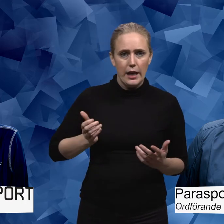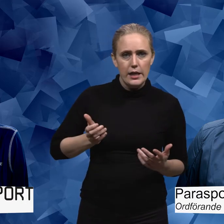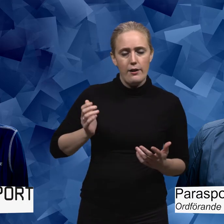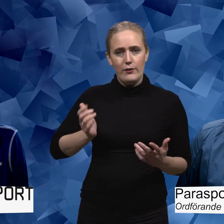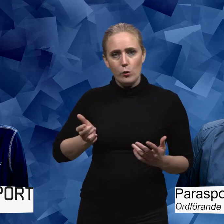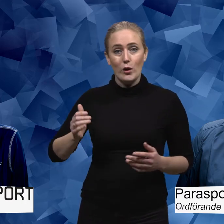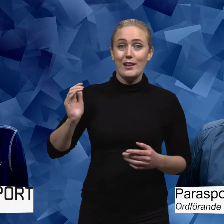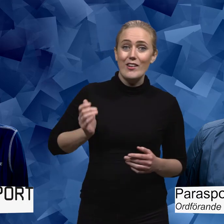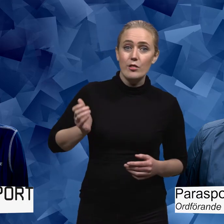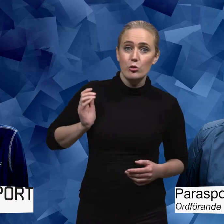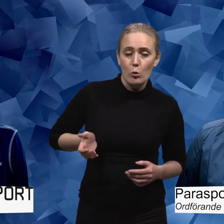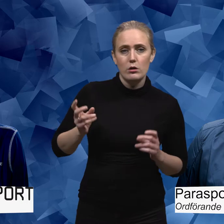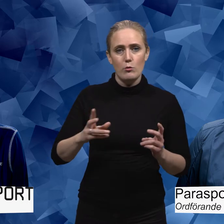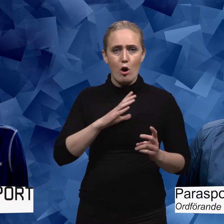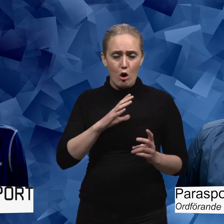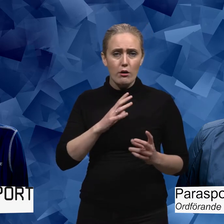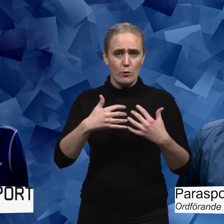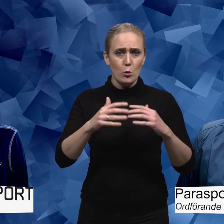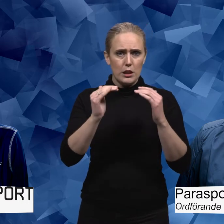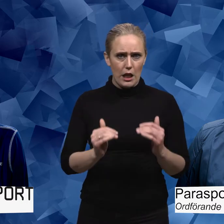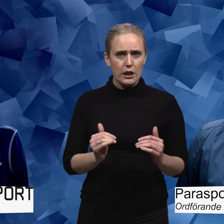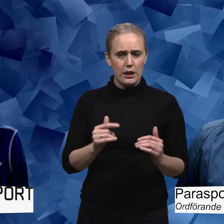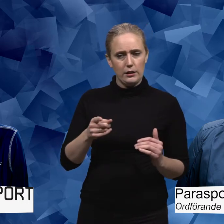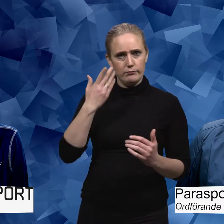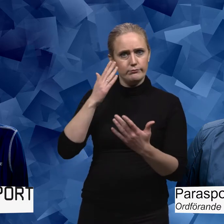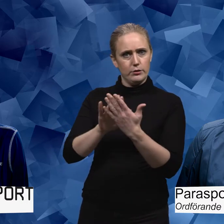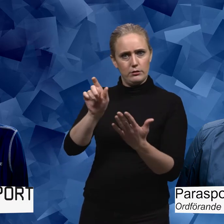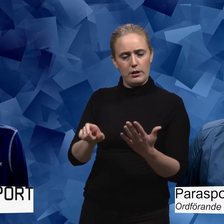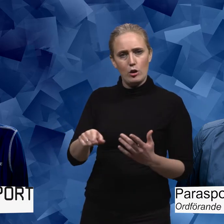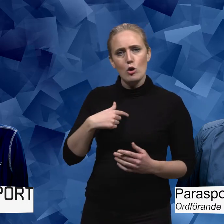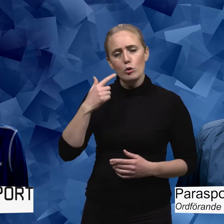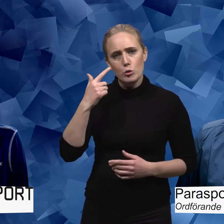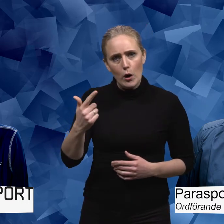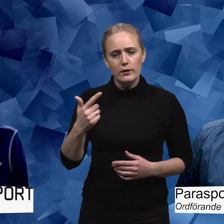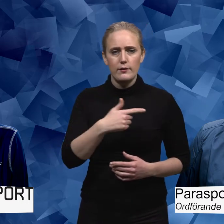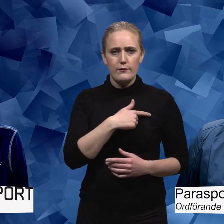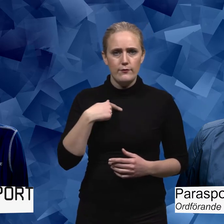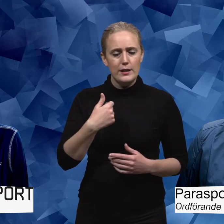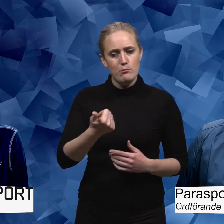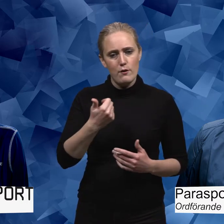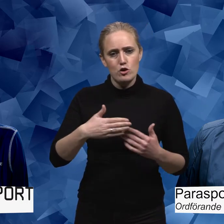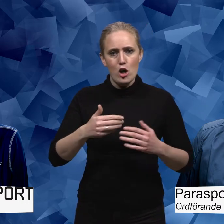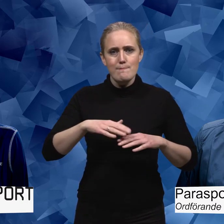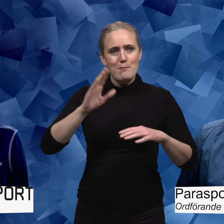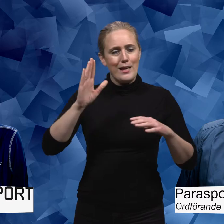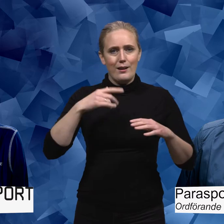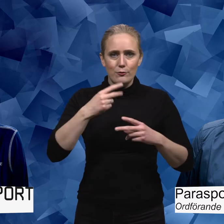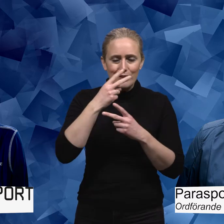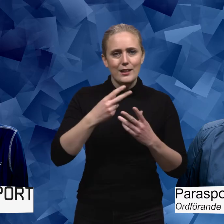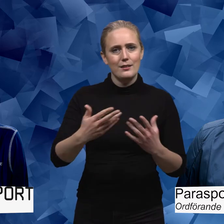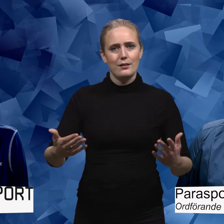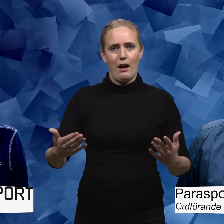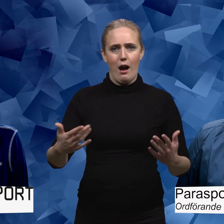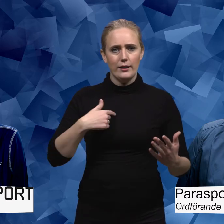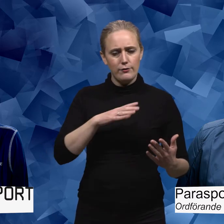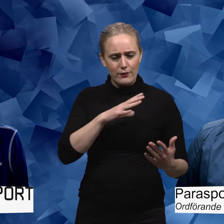tjejer, flickor och kvinnor som har en funktionsnedsättning. Så jag tror framförallt att det är det, att man behöver synliggöra